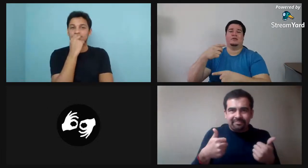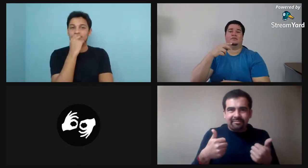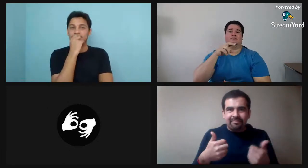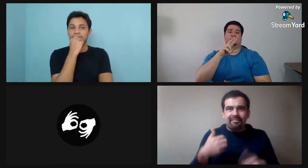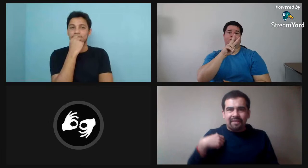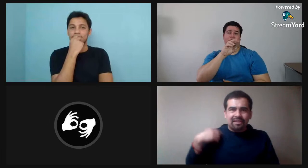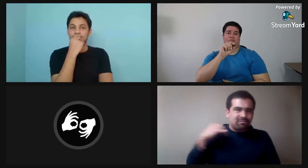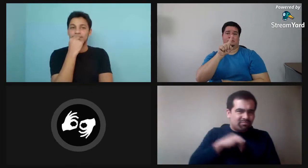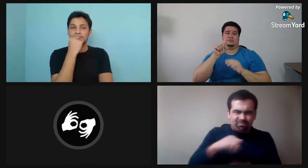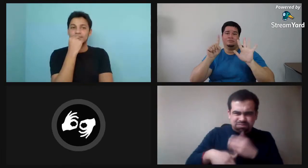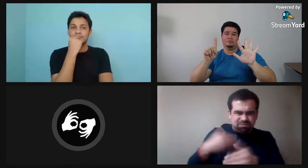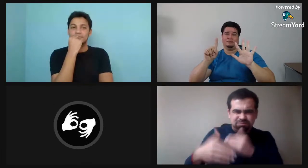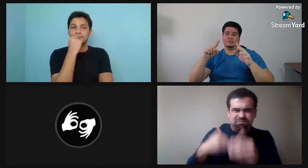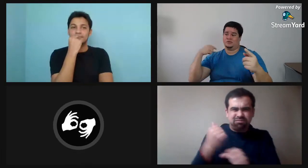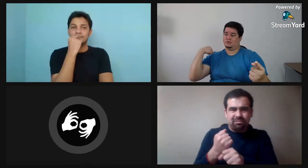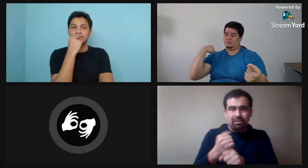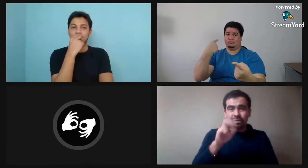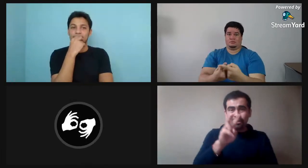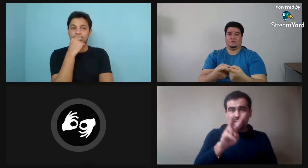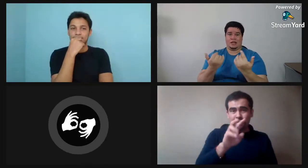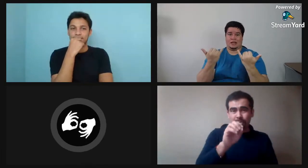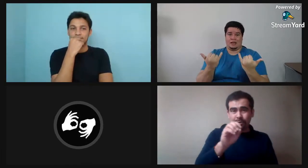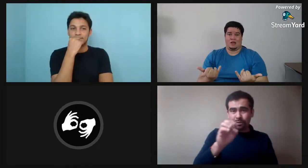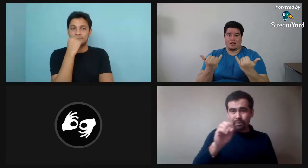Bueno, me enseñaron, yo aprendí, me sentí muy bien allí